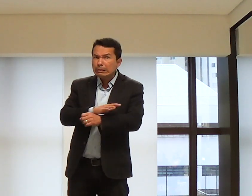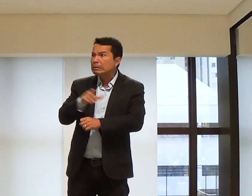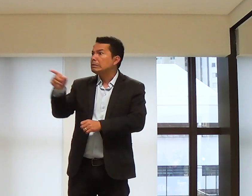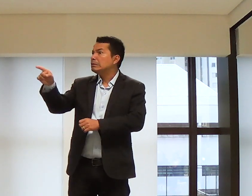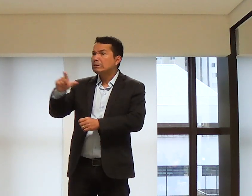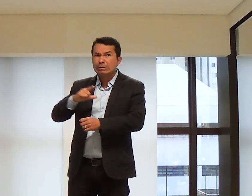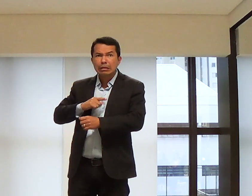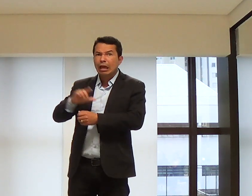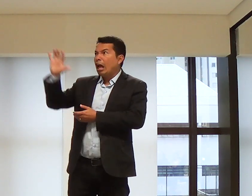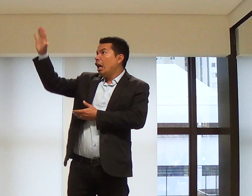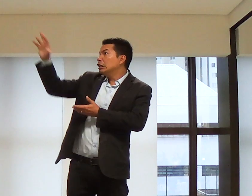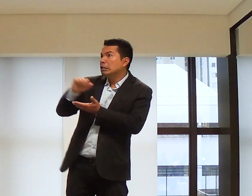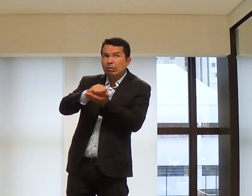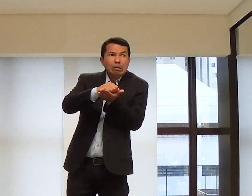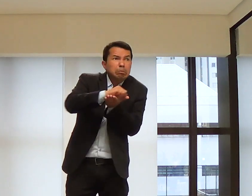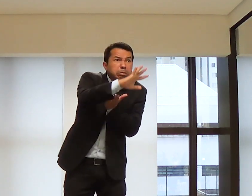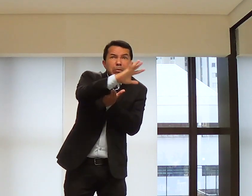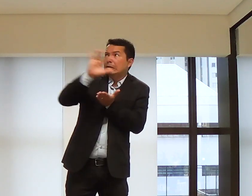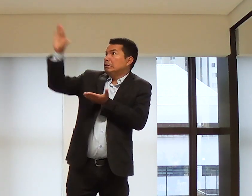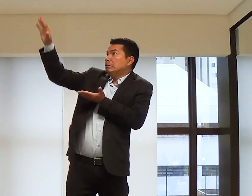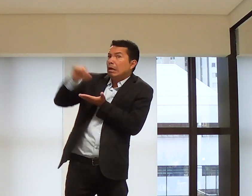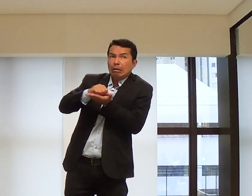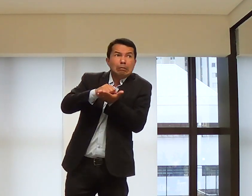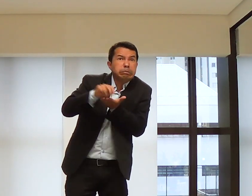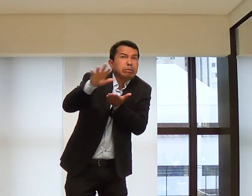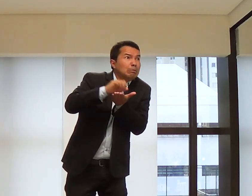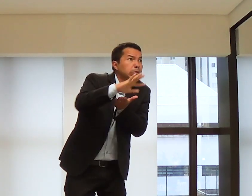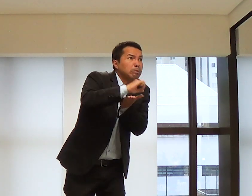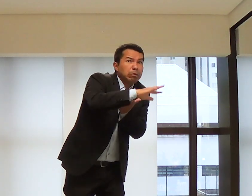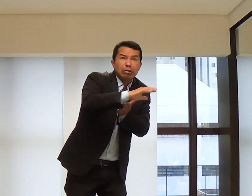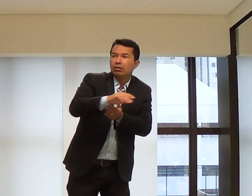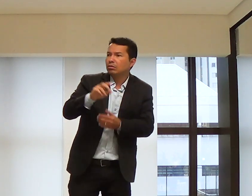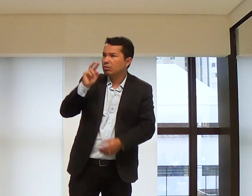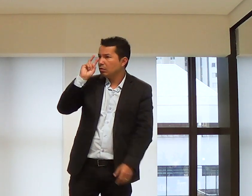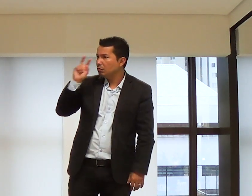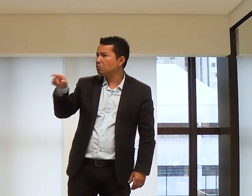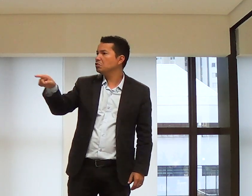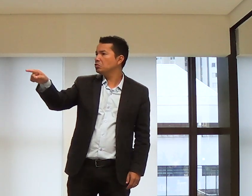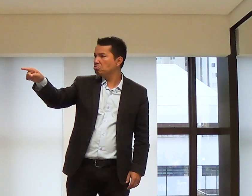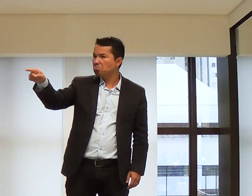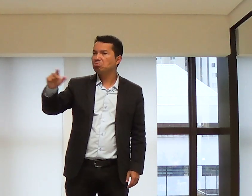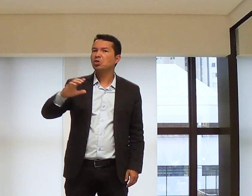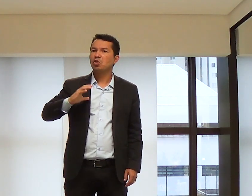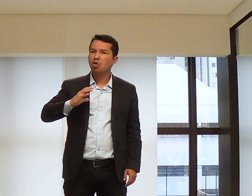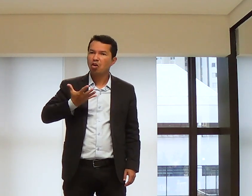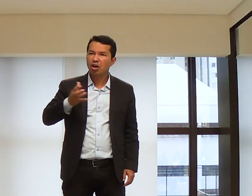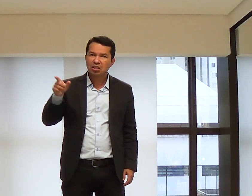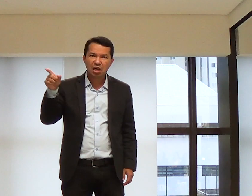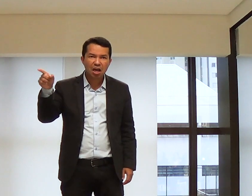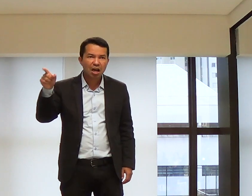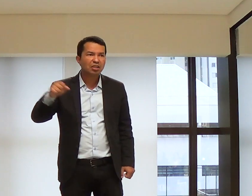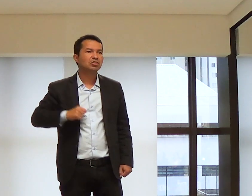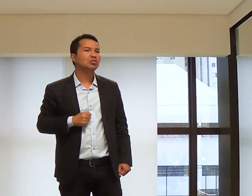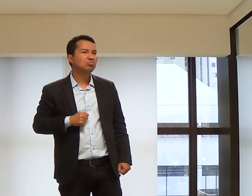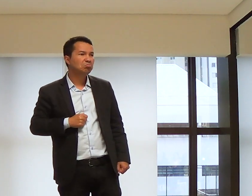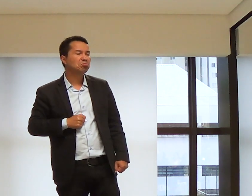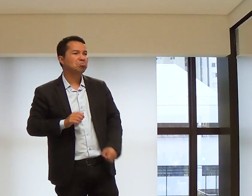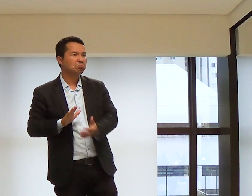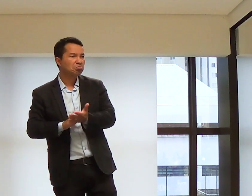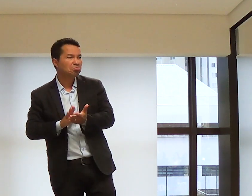O homem também, ele faz o quê? Ele compartilha tantas coisas. E